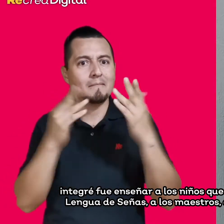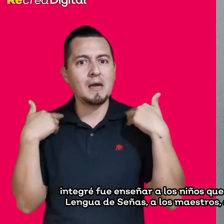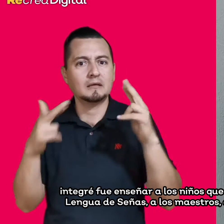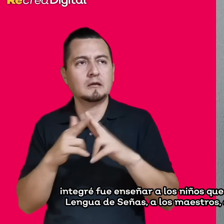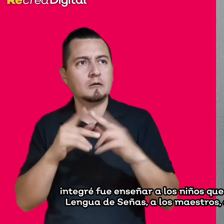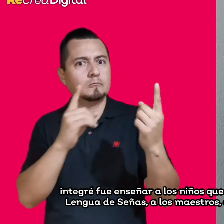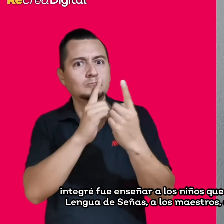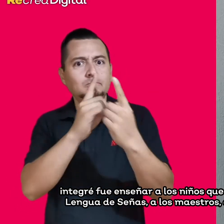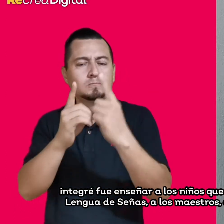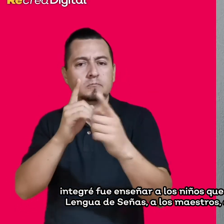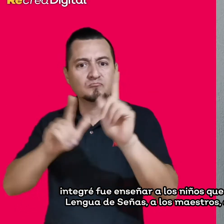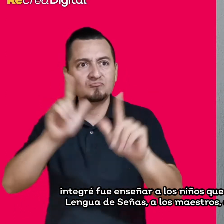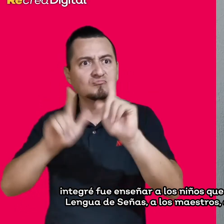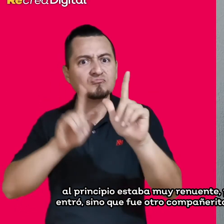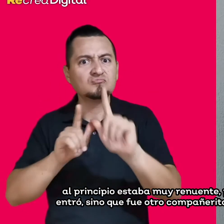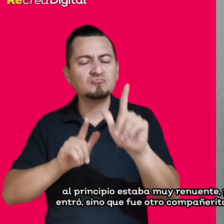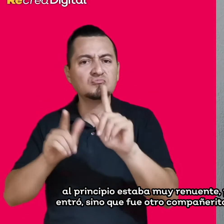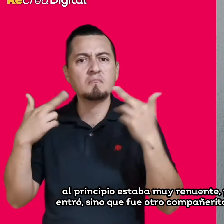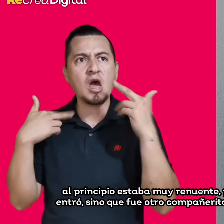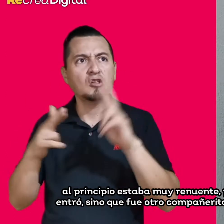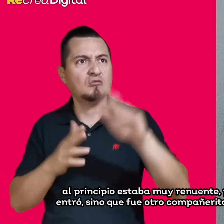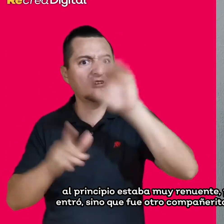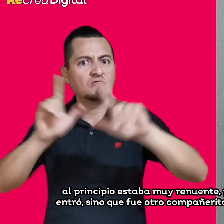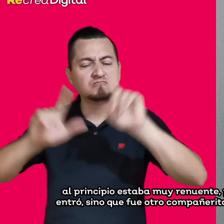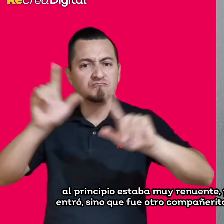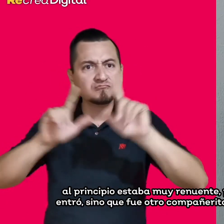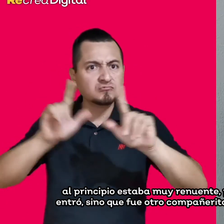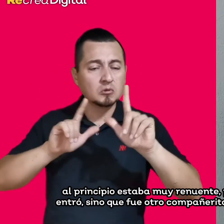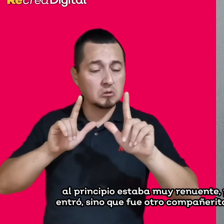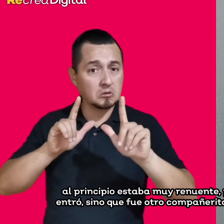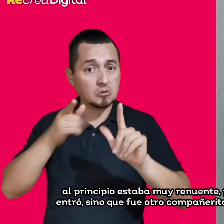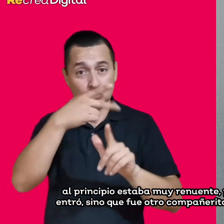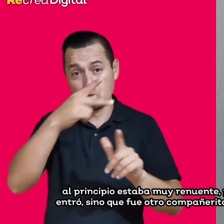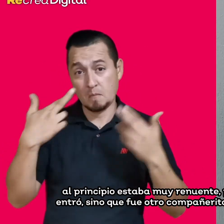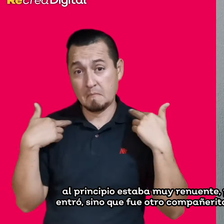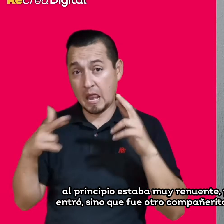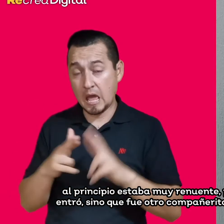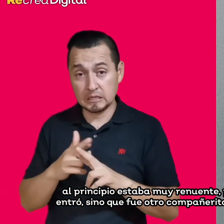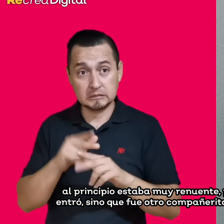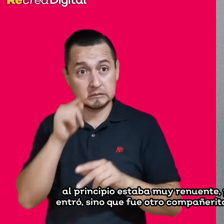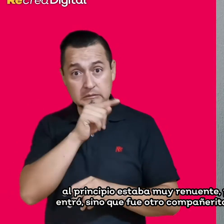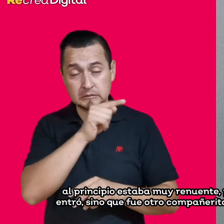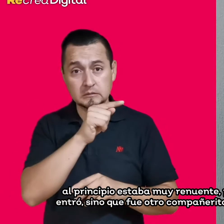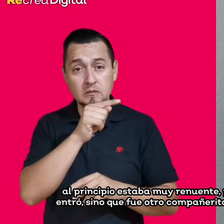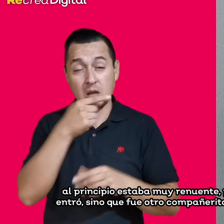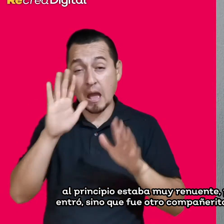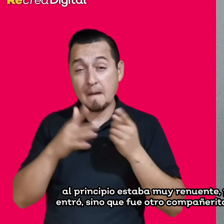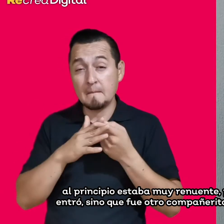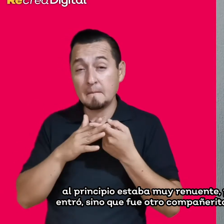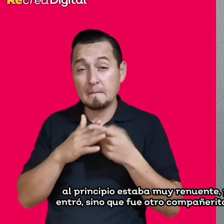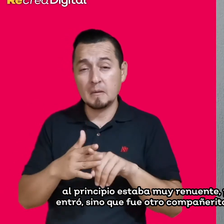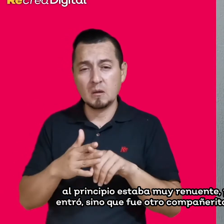maestra que estaba ahí, al principio estaba muy renuente, porque no fue la única niña que entró, sino que fue otro